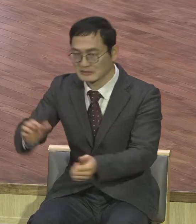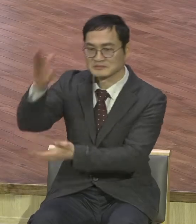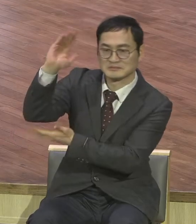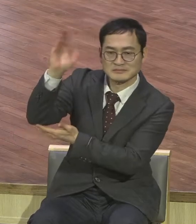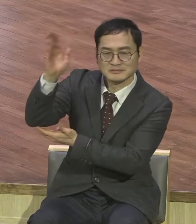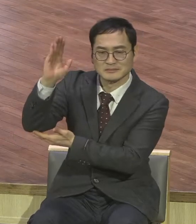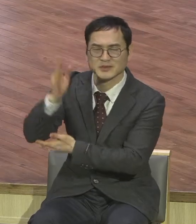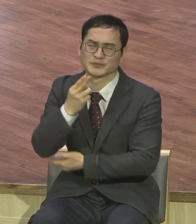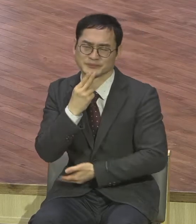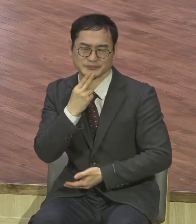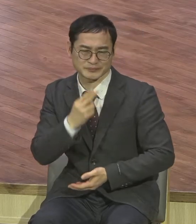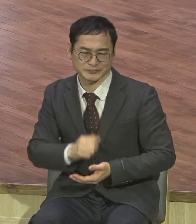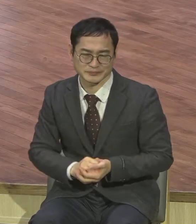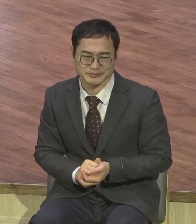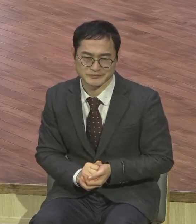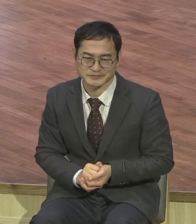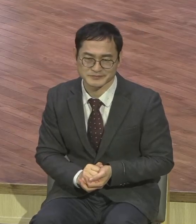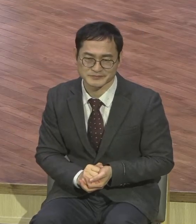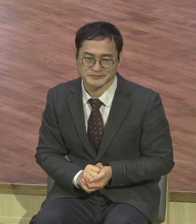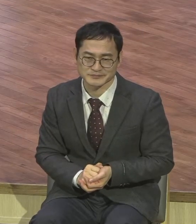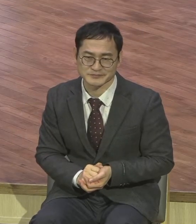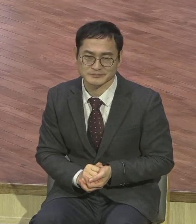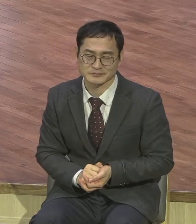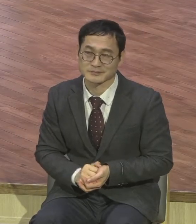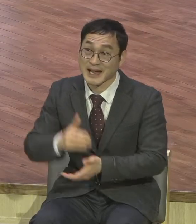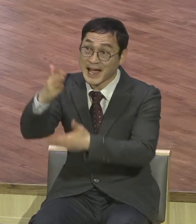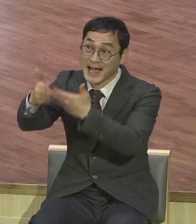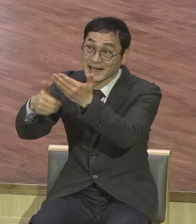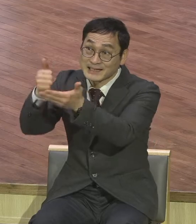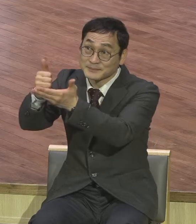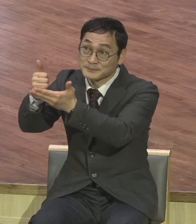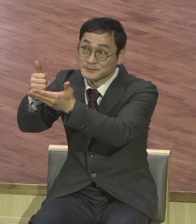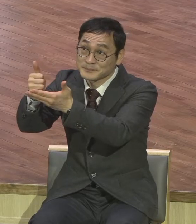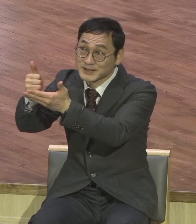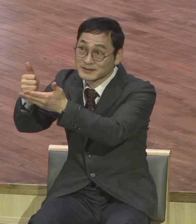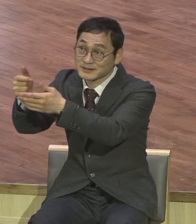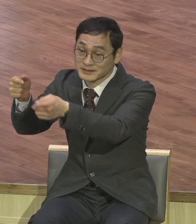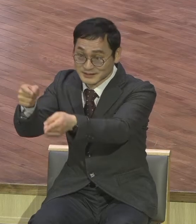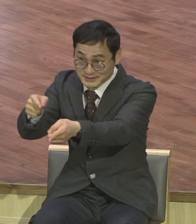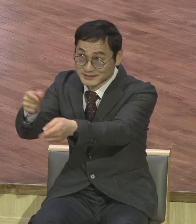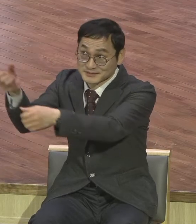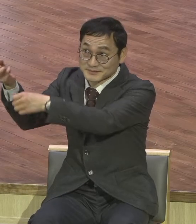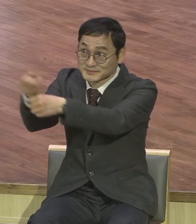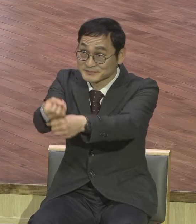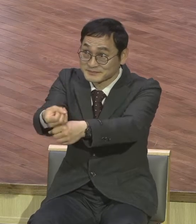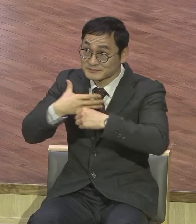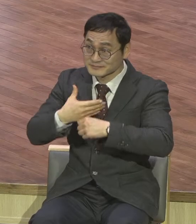내게 강단을 통하여 말씀하시구나 그게 예배에요 예배 예배 성공한 사람 특징이에요